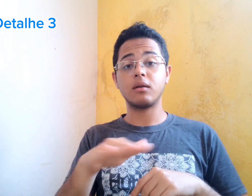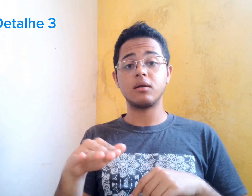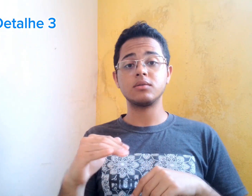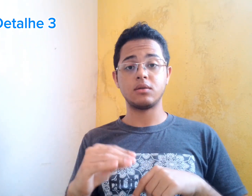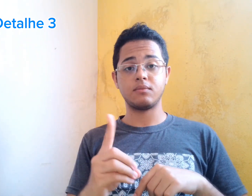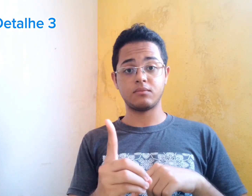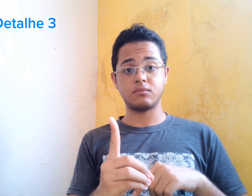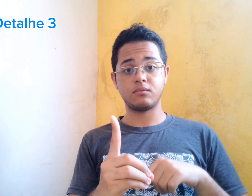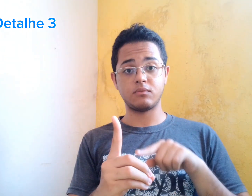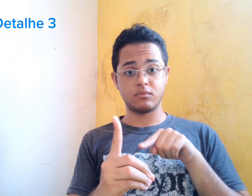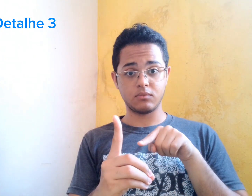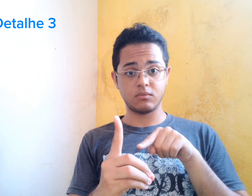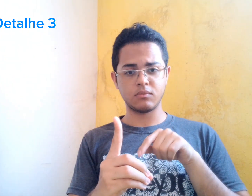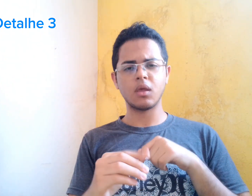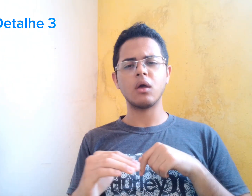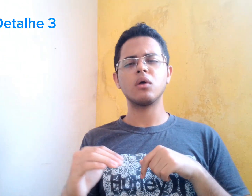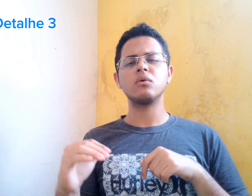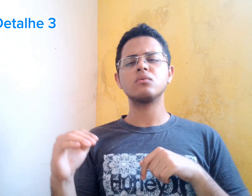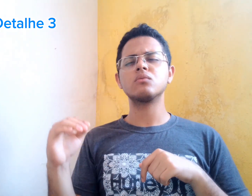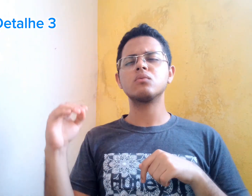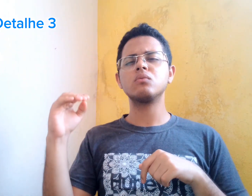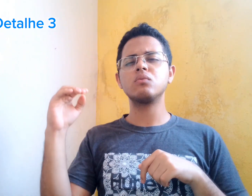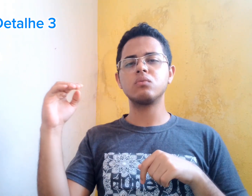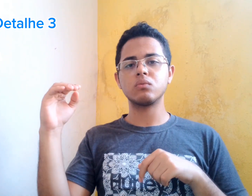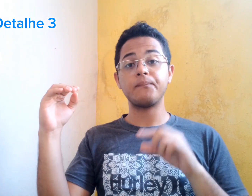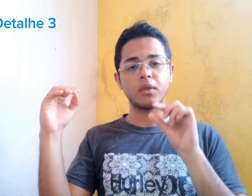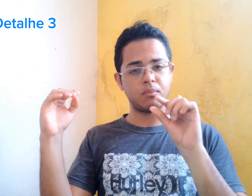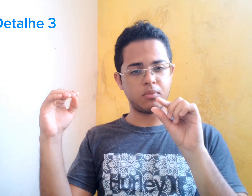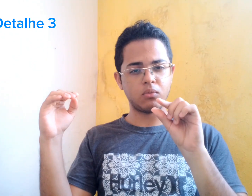É que depois de um tempo, essa criança começou a crescer.